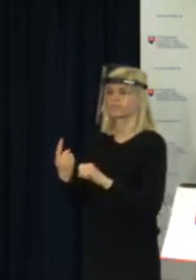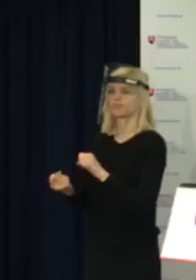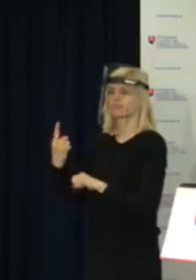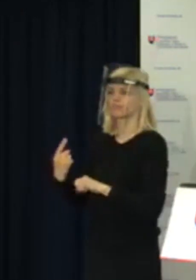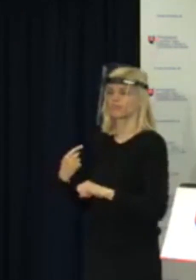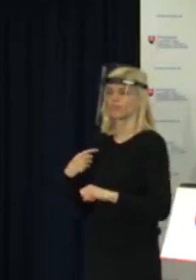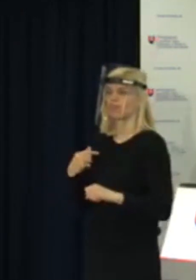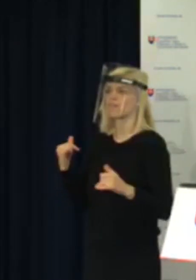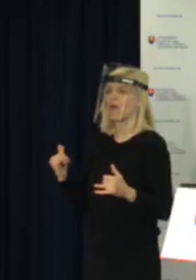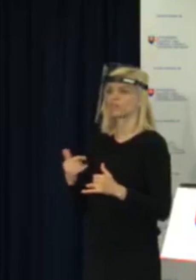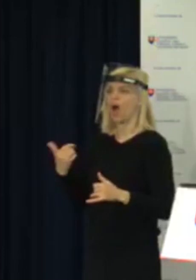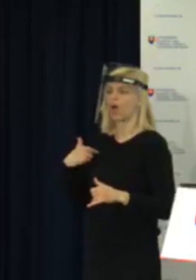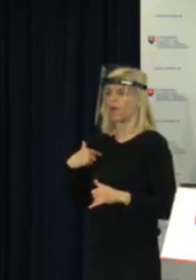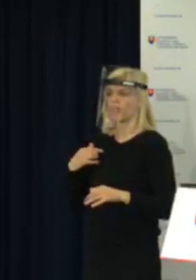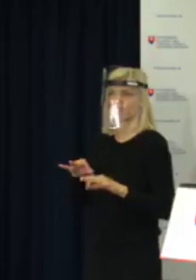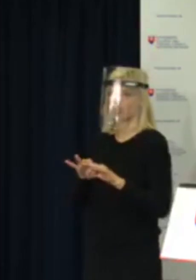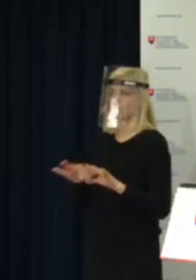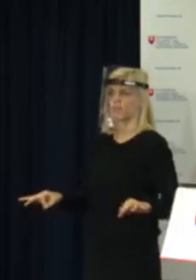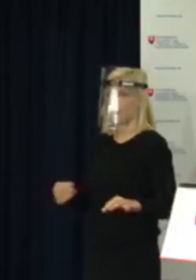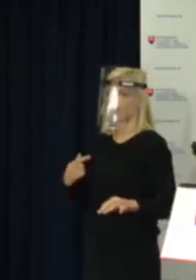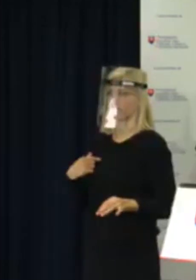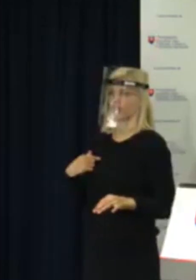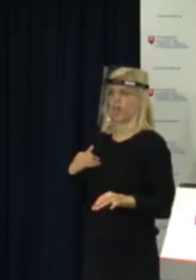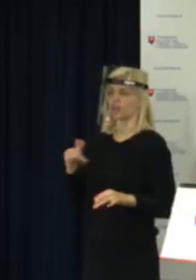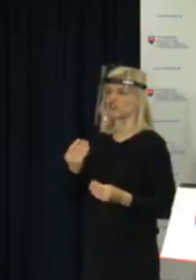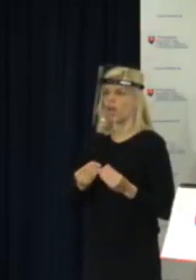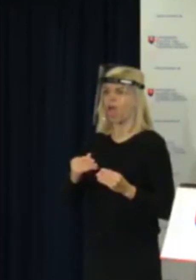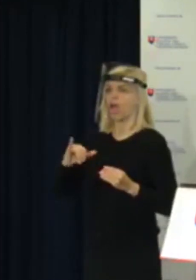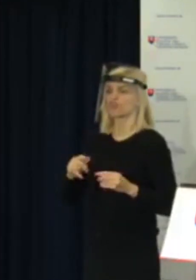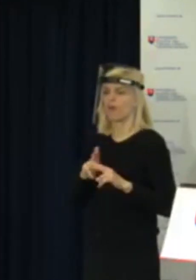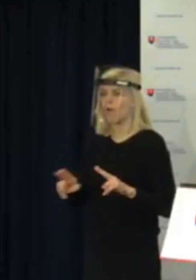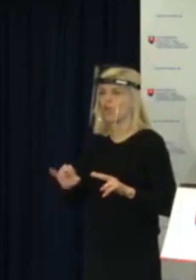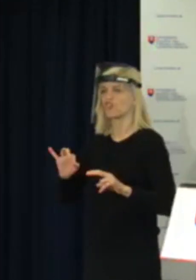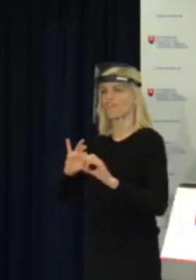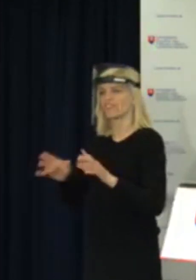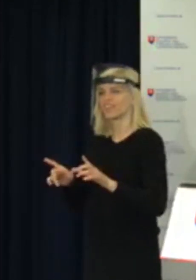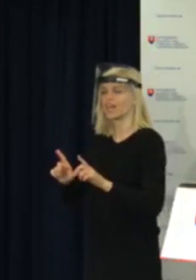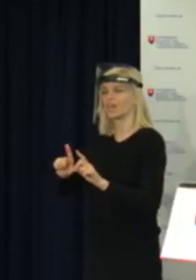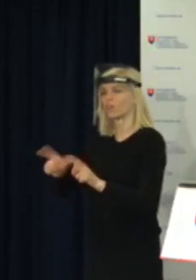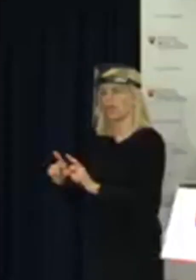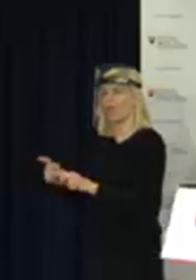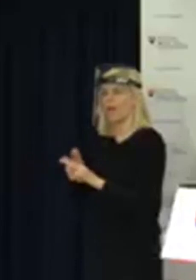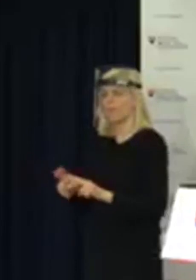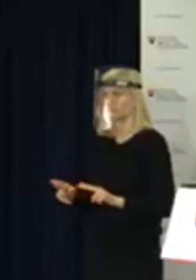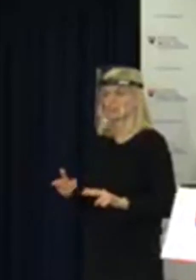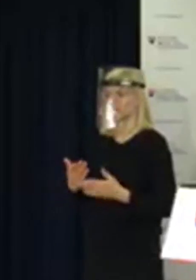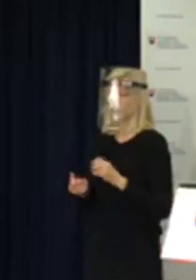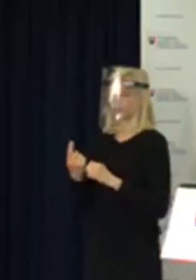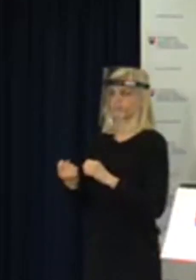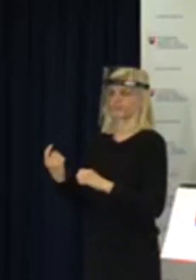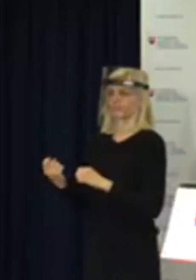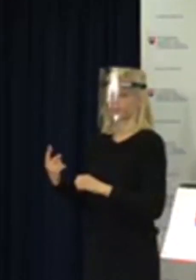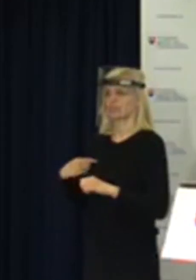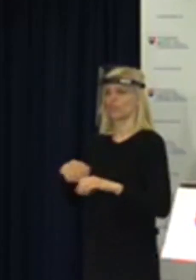ešte takáto možnosť, ešte takáto varianta. Takže určite z toho syta, ktorý sme pripravili, nám niečo prepadne a to budeme riešiť